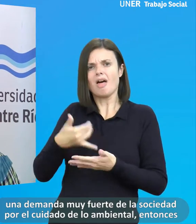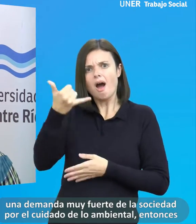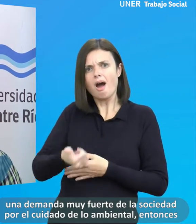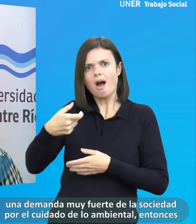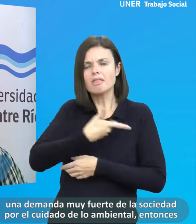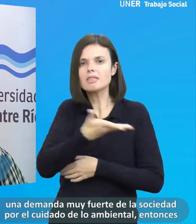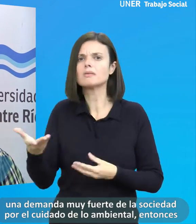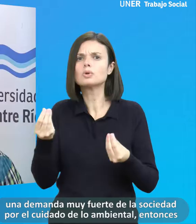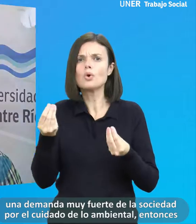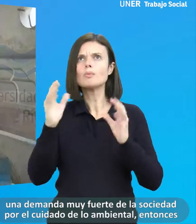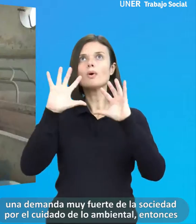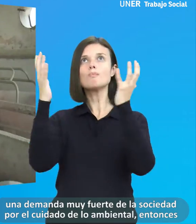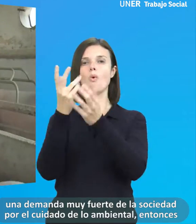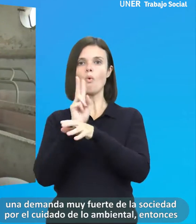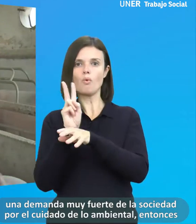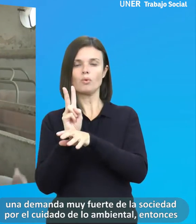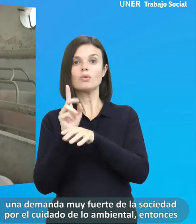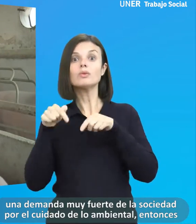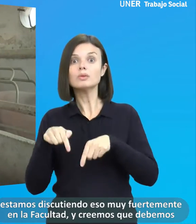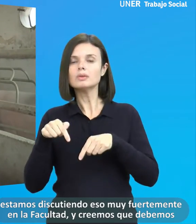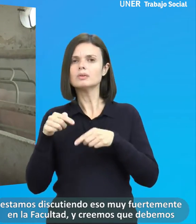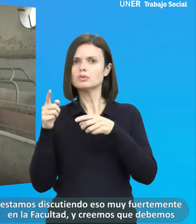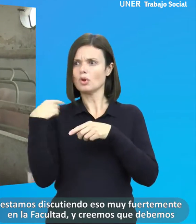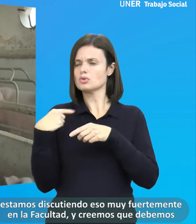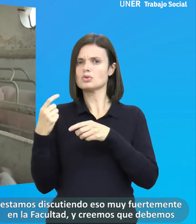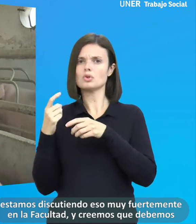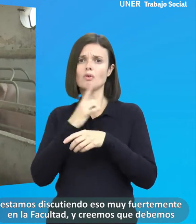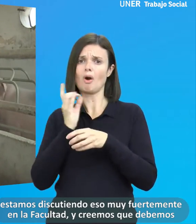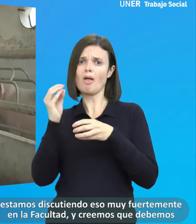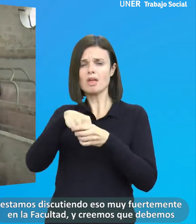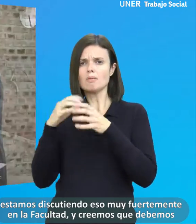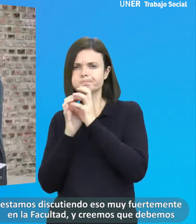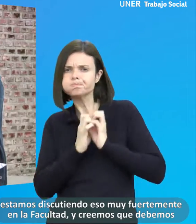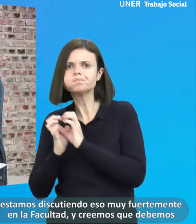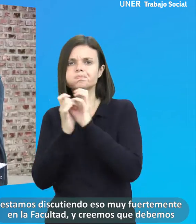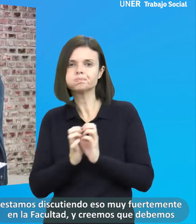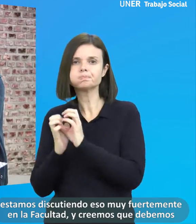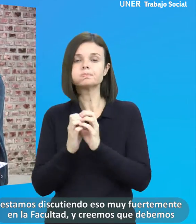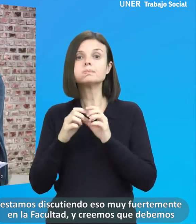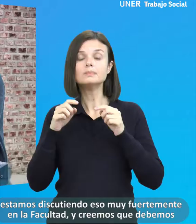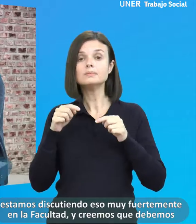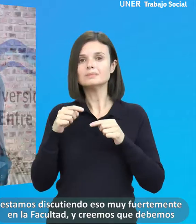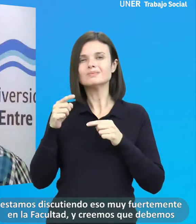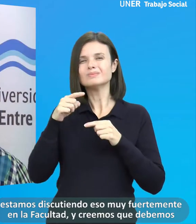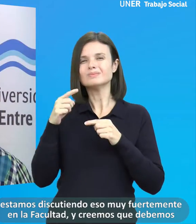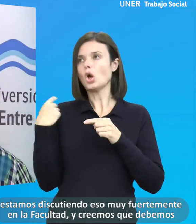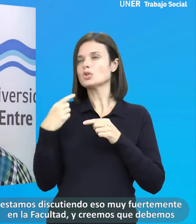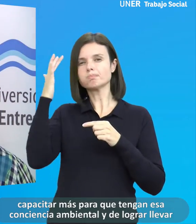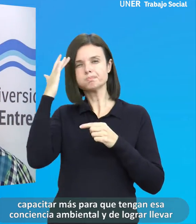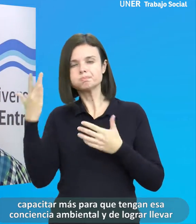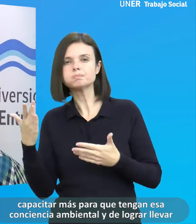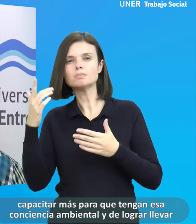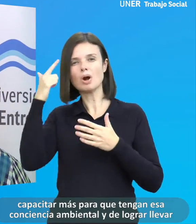fuerte de la sociedad por el cuidado de lo ambiental, entonces estamos discutiendo eso muy fuertemente en la facultad y creemos que